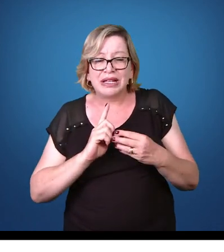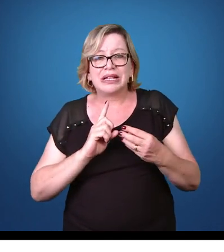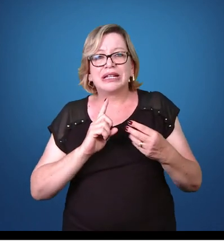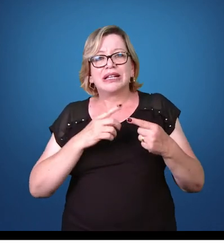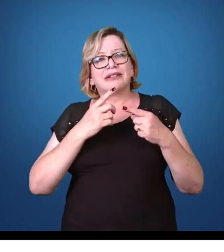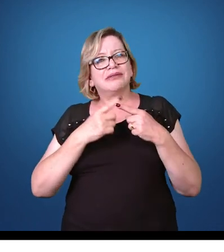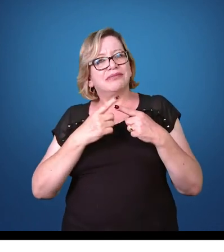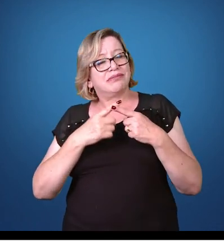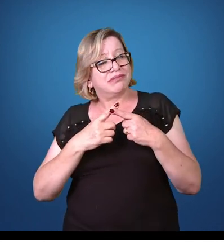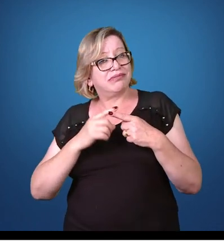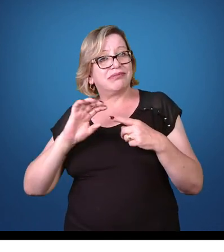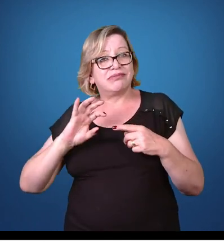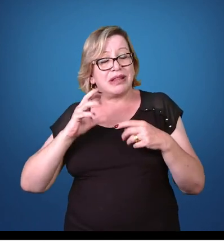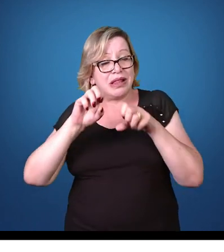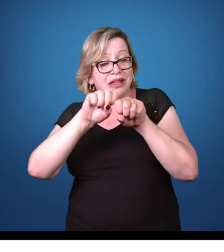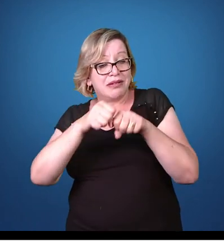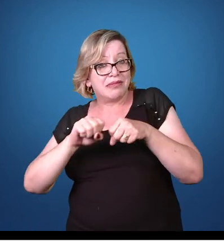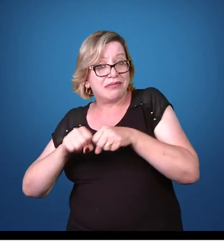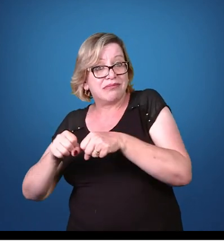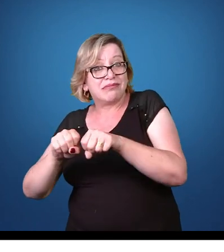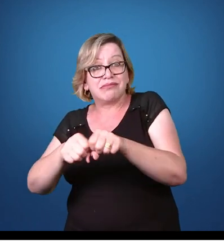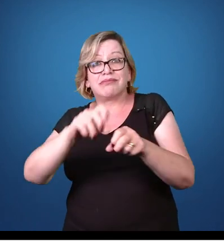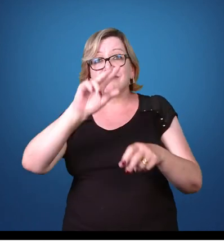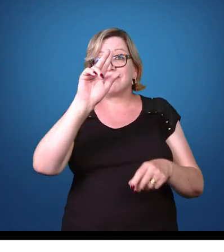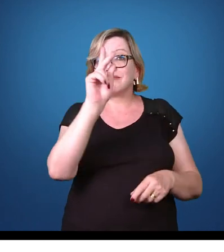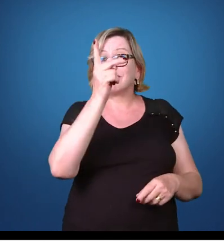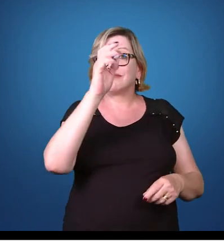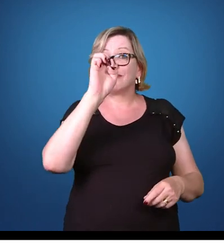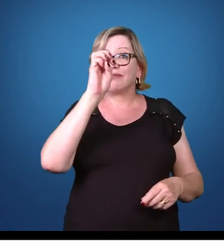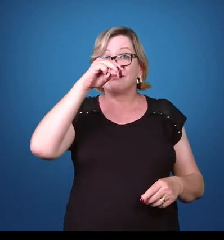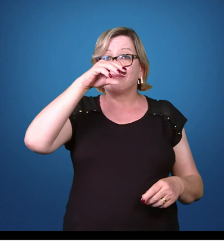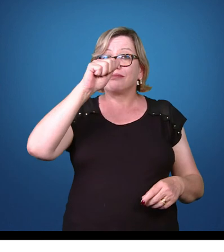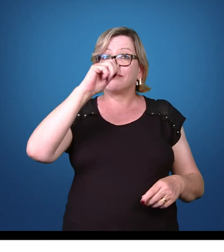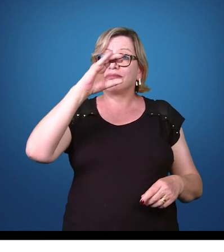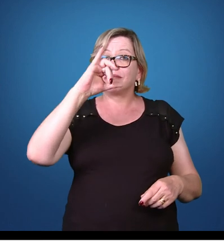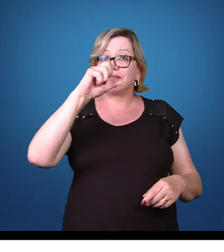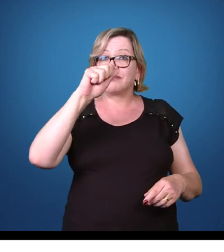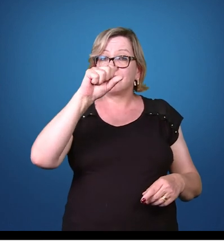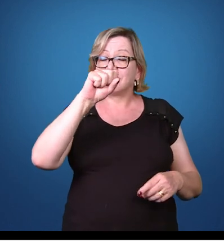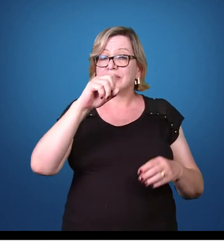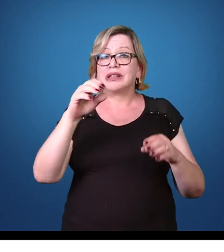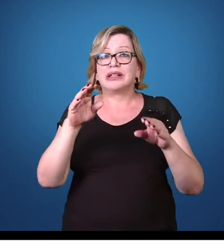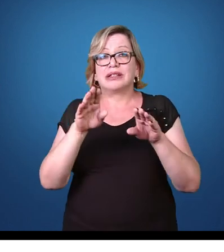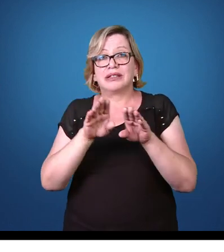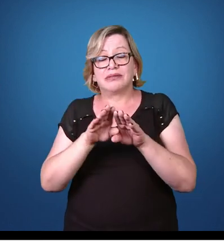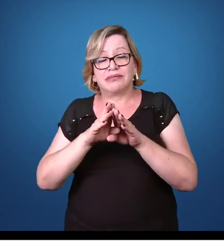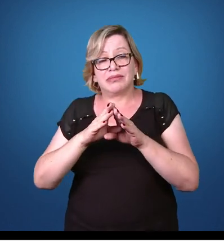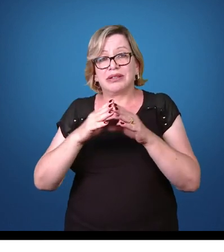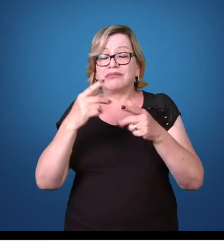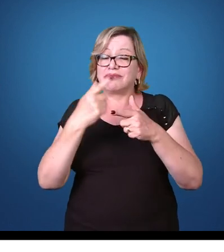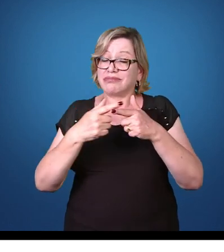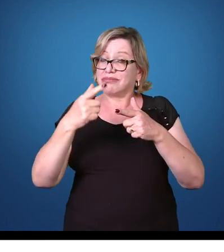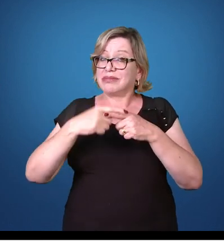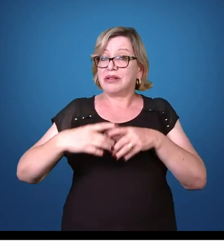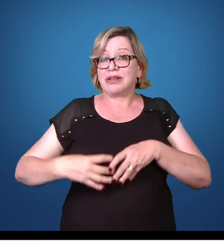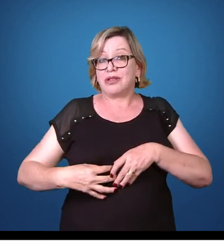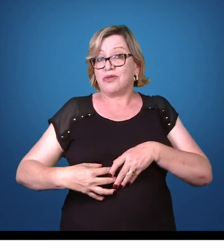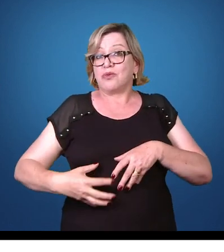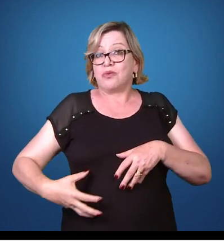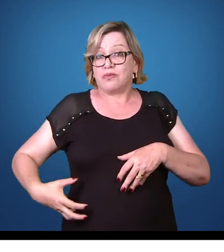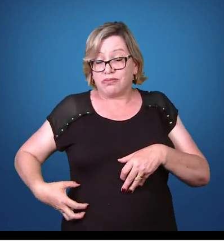da destruição das hemácias muitas vezes, isso tudo e destruição de células do fígado principalmente.